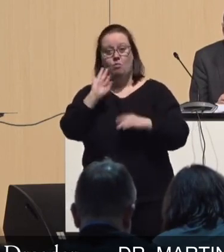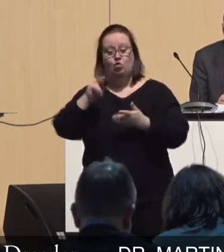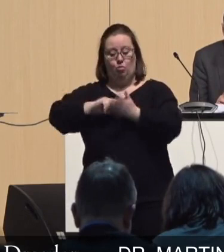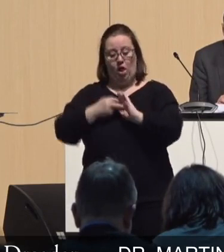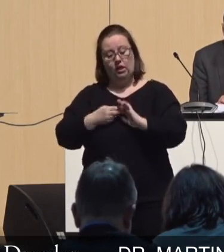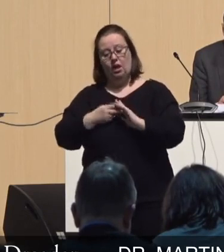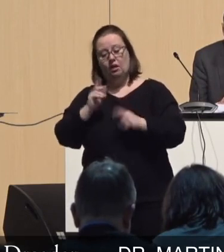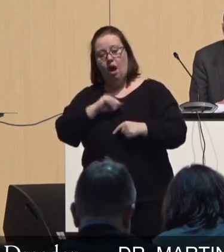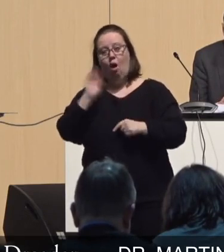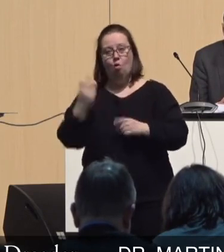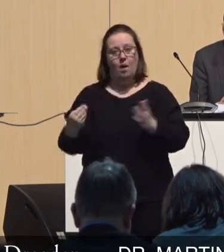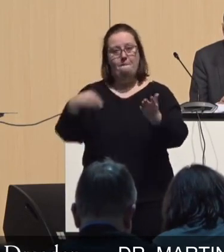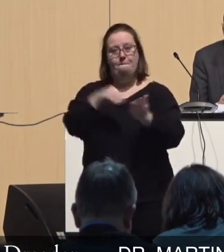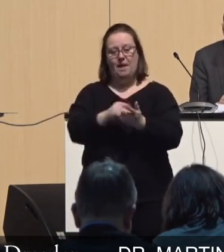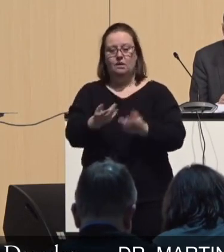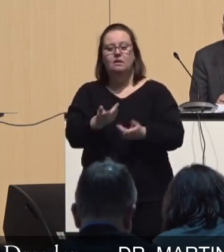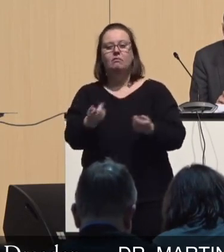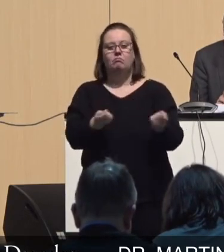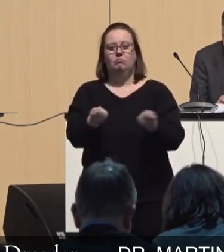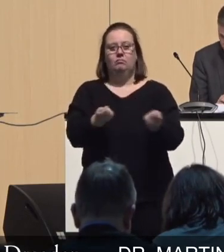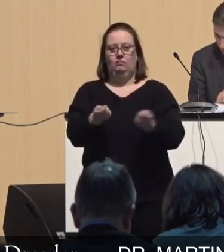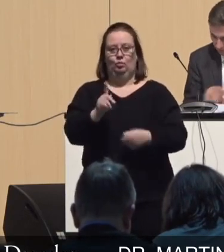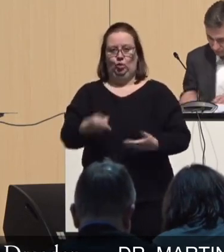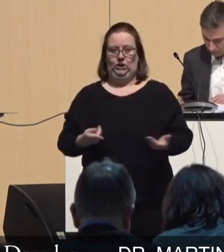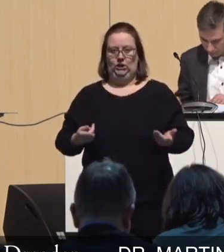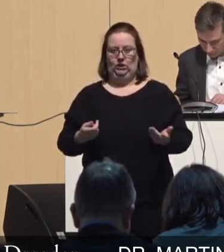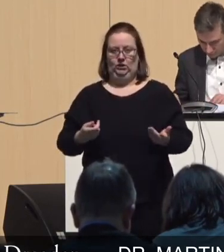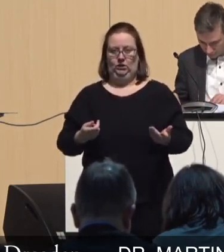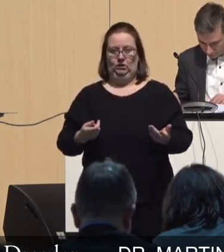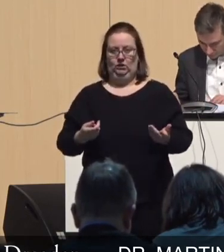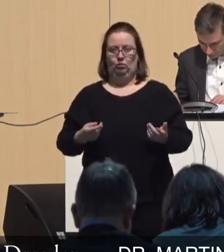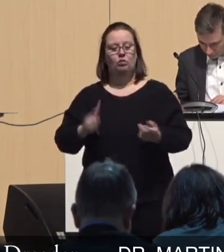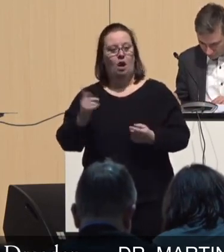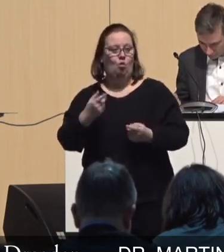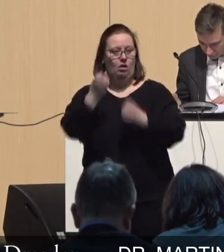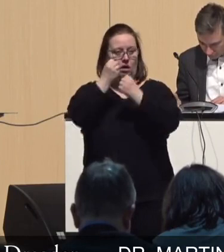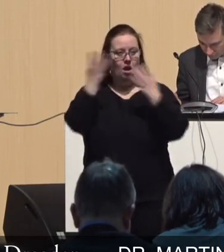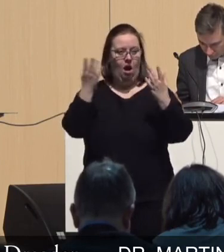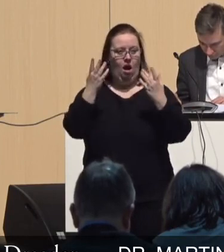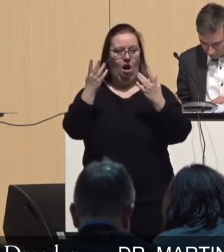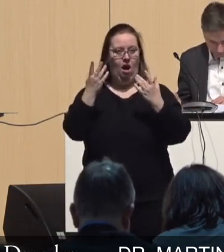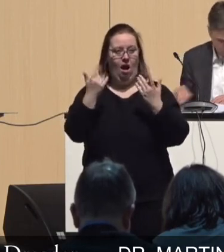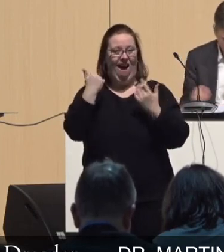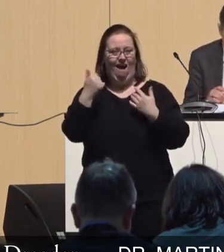Politik muss natürlich mit am Steuerrad stehen. Wir müssen natürlich eine